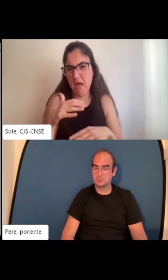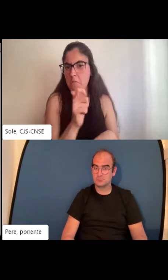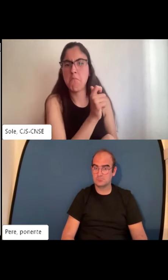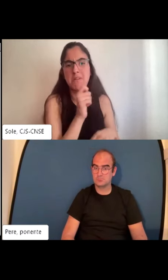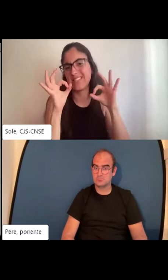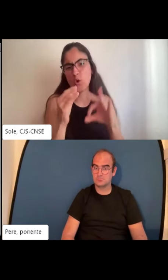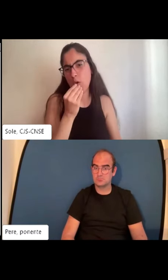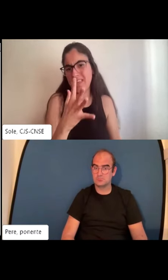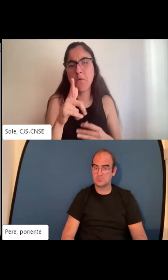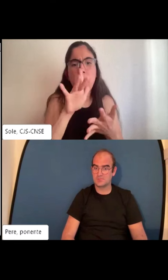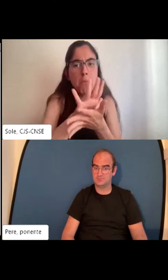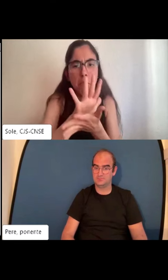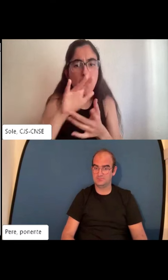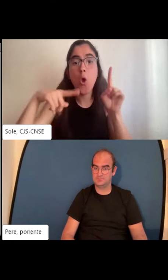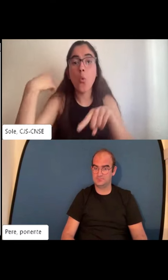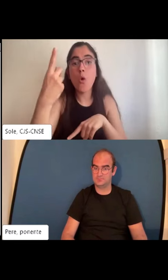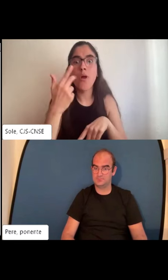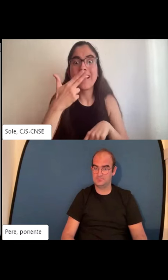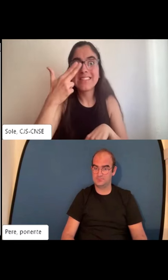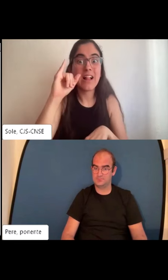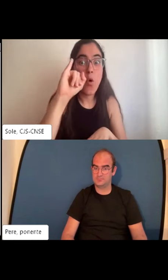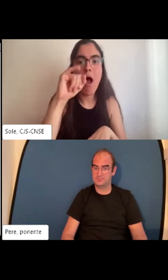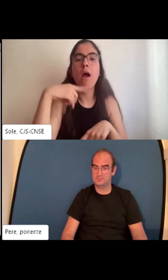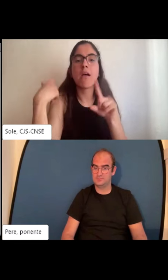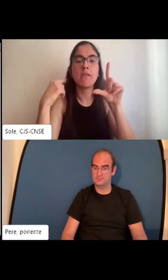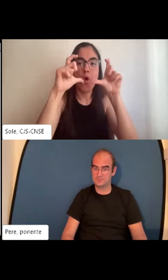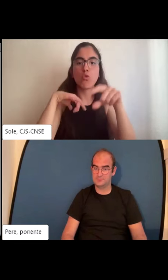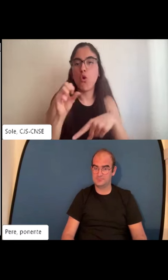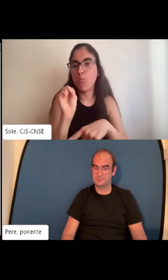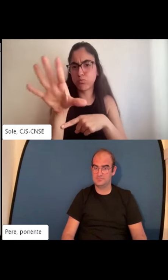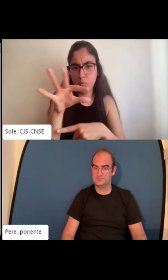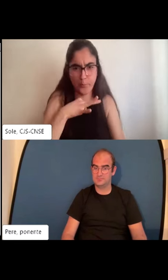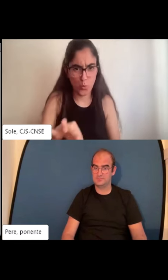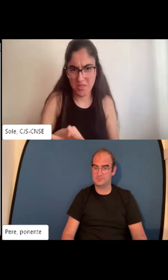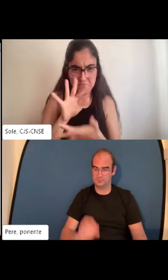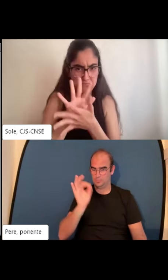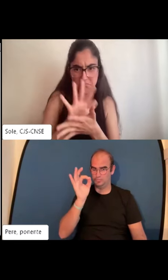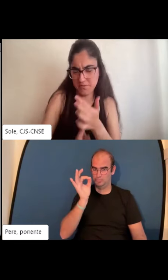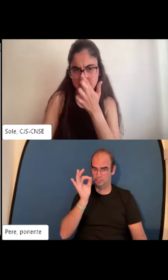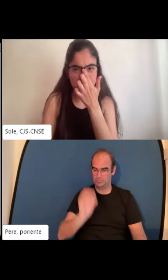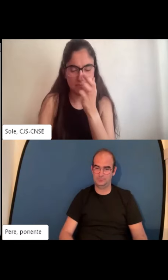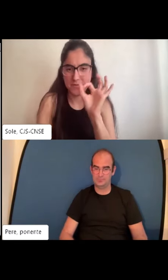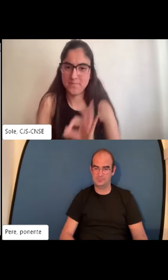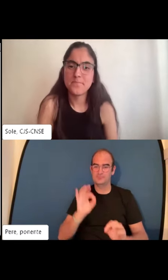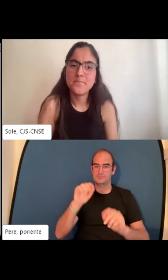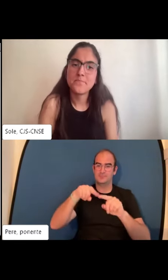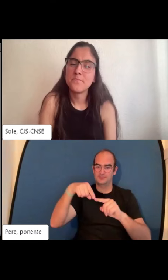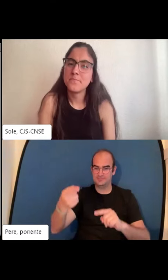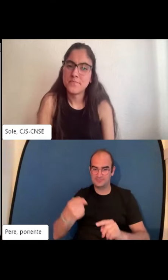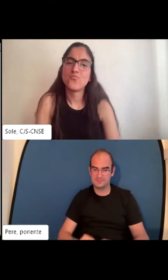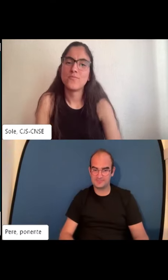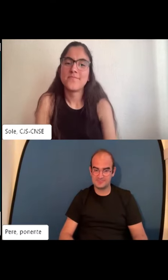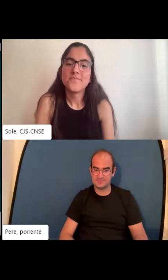yo creo que podemos dar un pequeño tiempo para que si luego les interesa que hagan esa captura y que